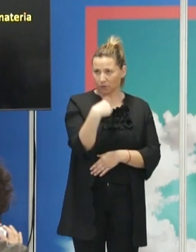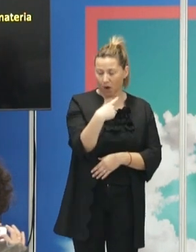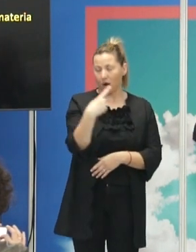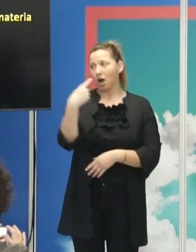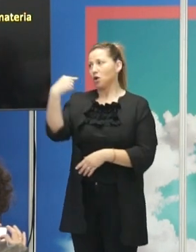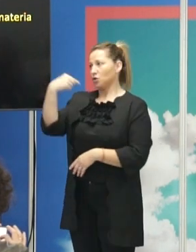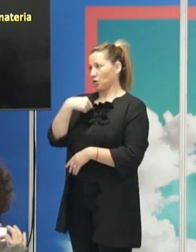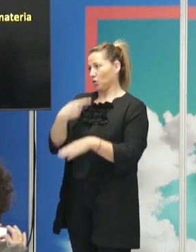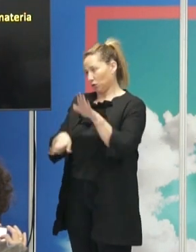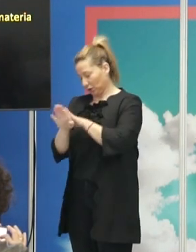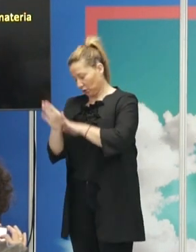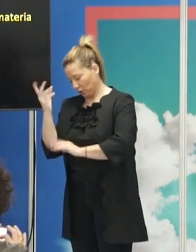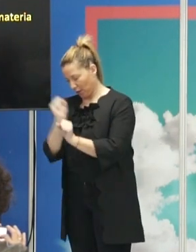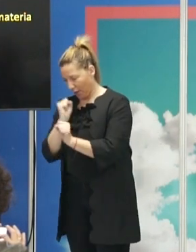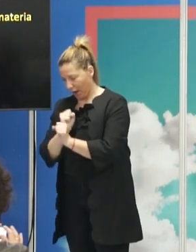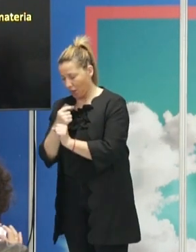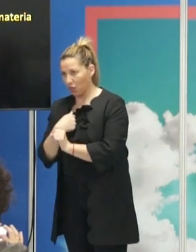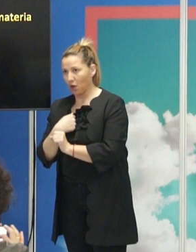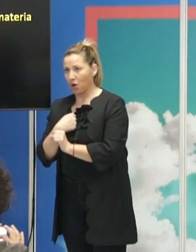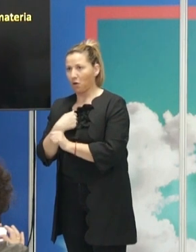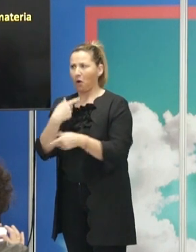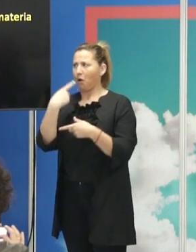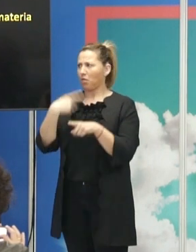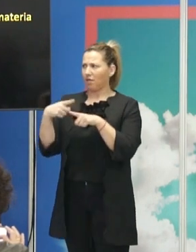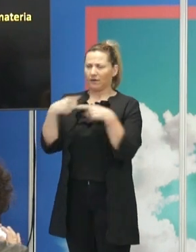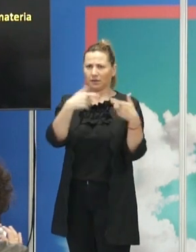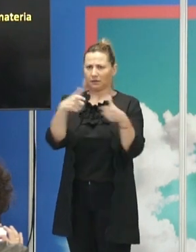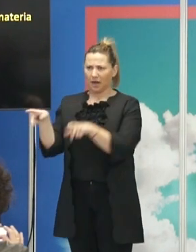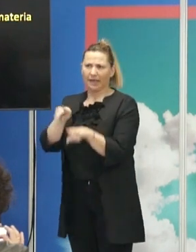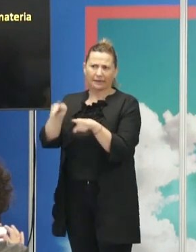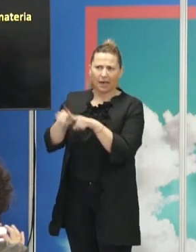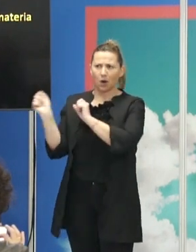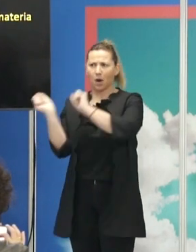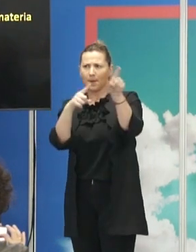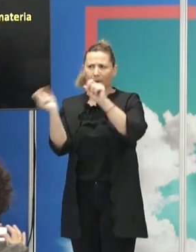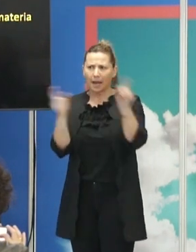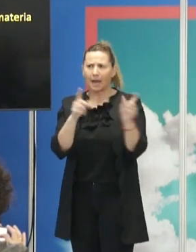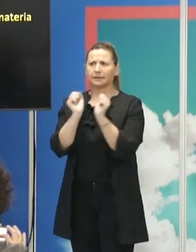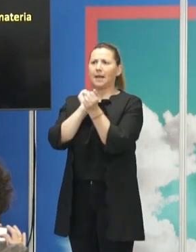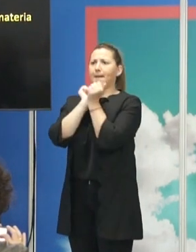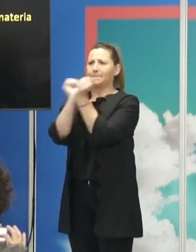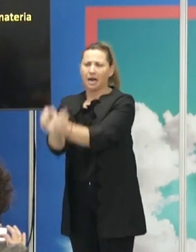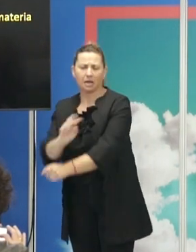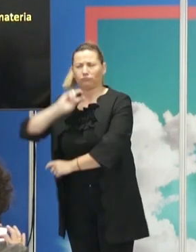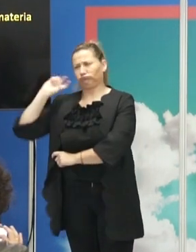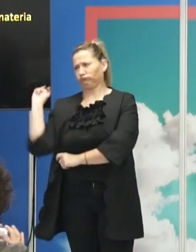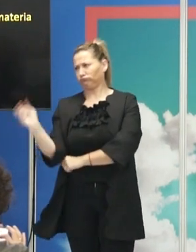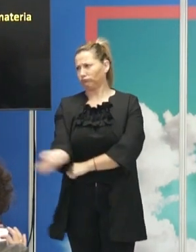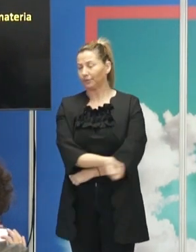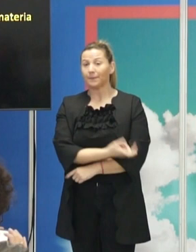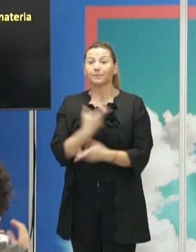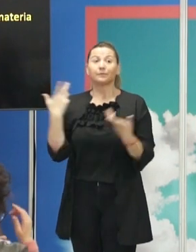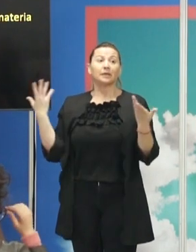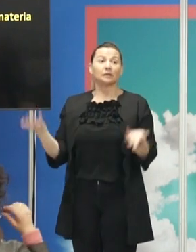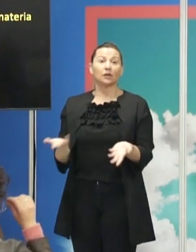trabajaba, bueno, sigo trabajando con múltiples colectivos, gitanos, inmigrantes, presos. Y ahí eso fue un poco